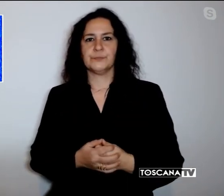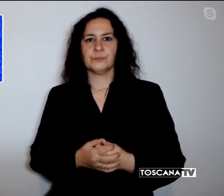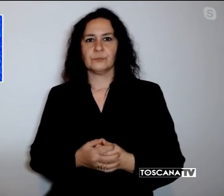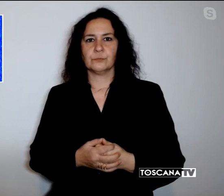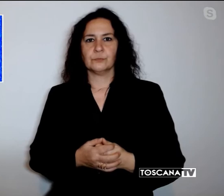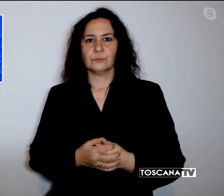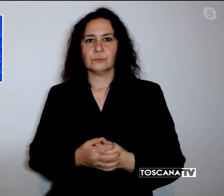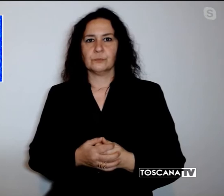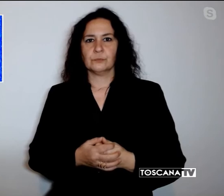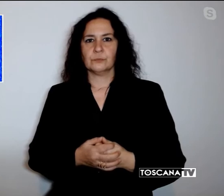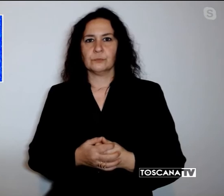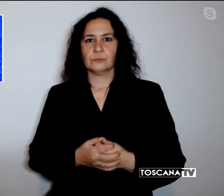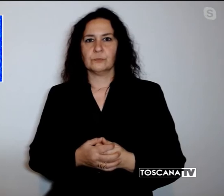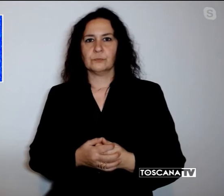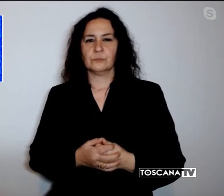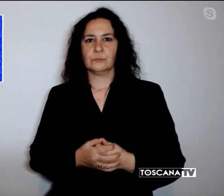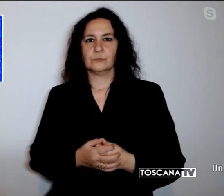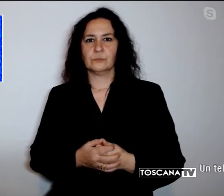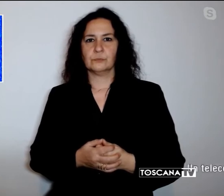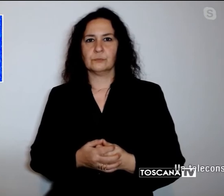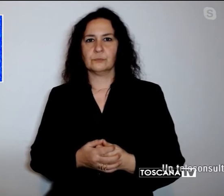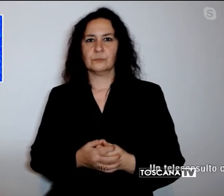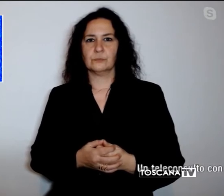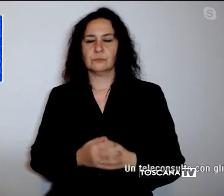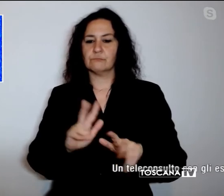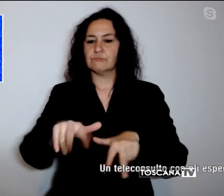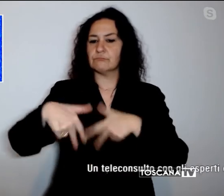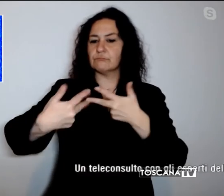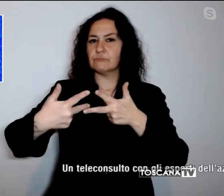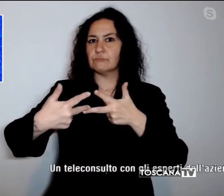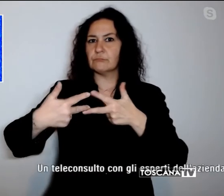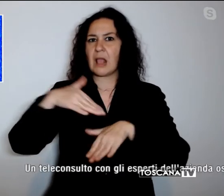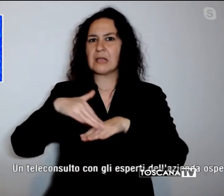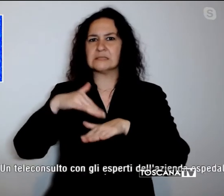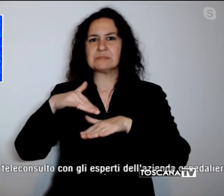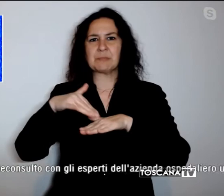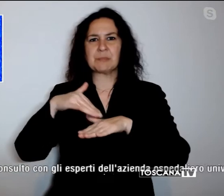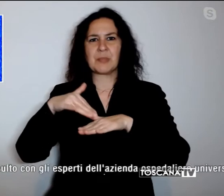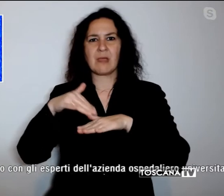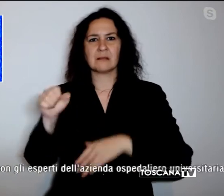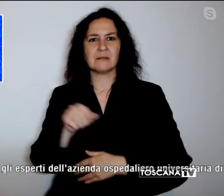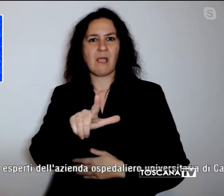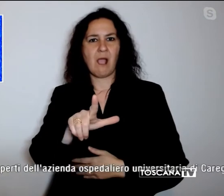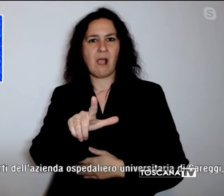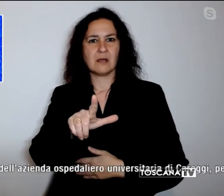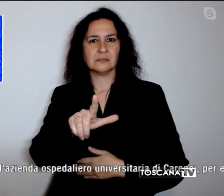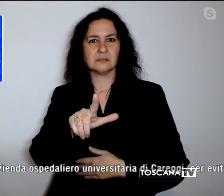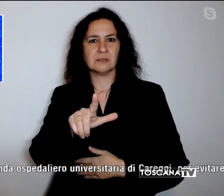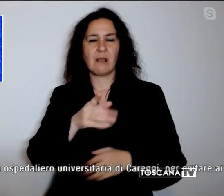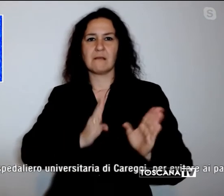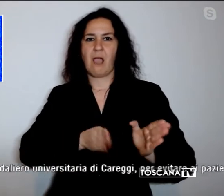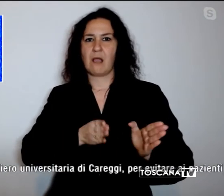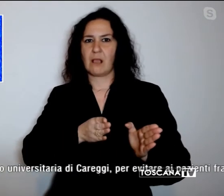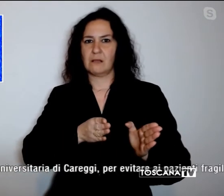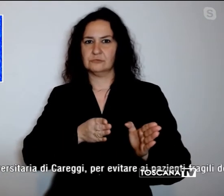un teleconsulto con gli esperti dell'azienda ospedaliero universitaria di Careggi per